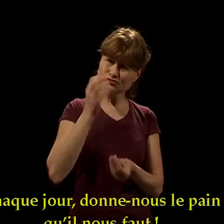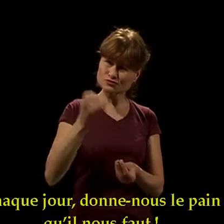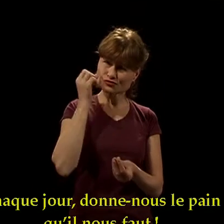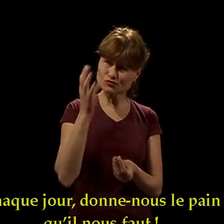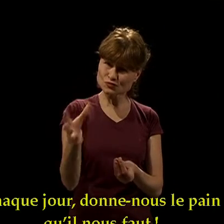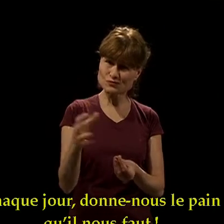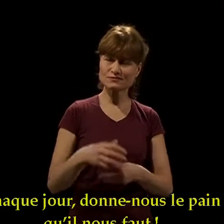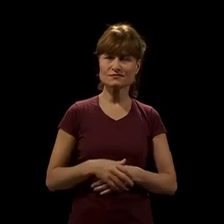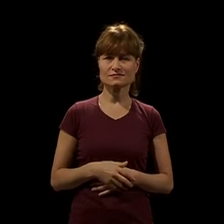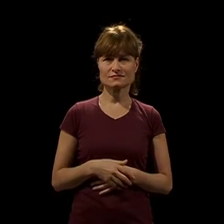faut.